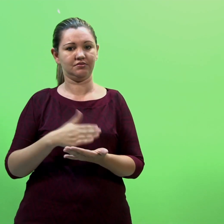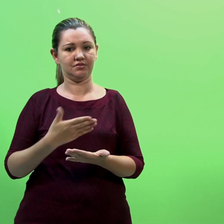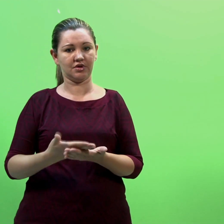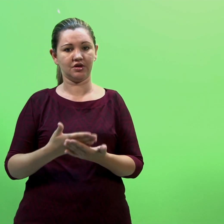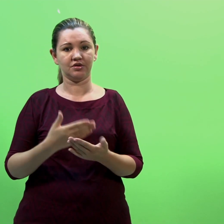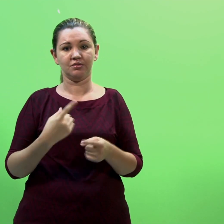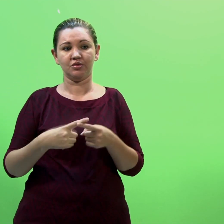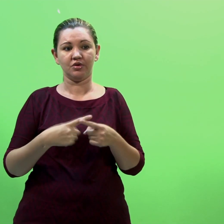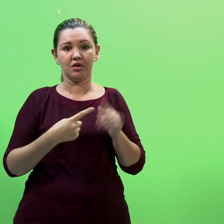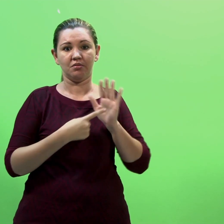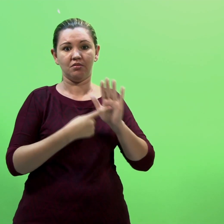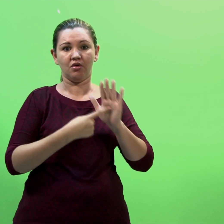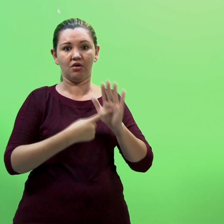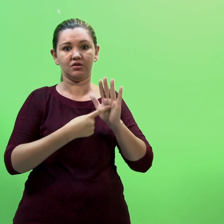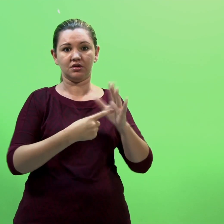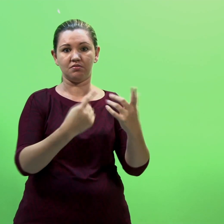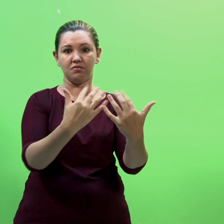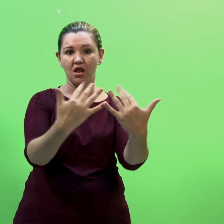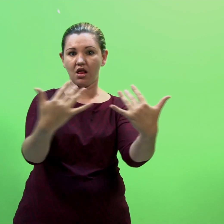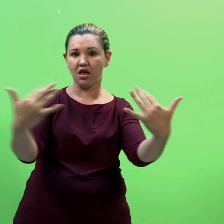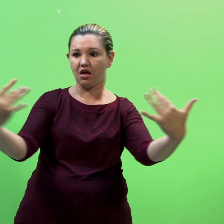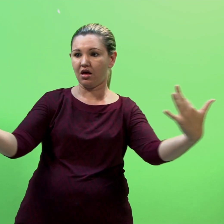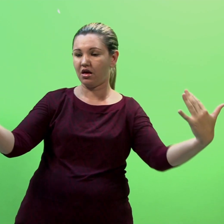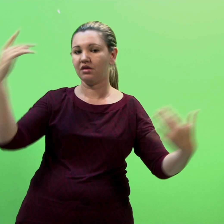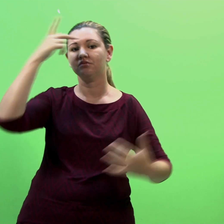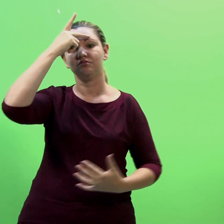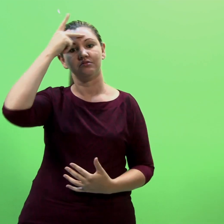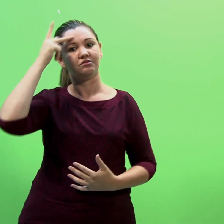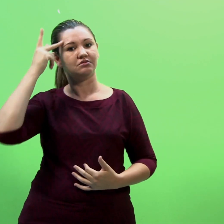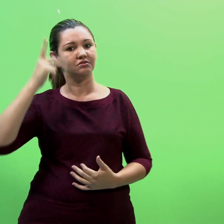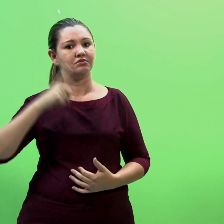deve um assistência ao surdo e fazer atender às